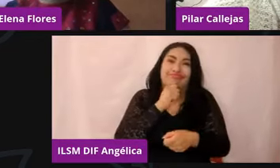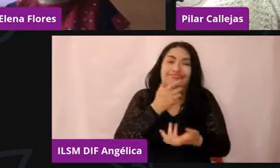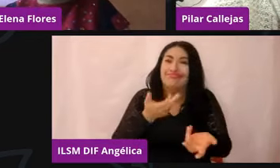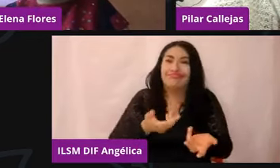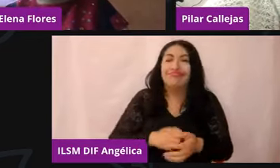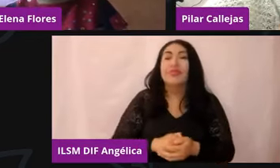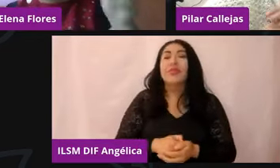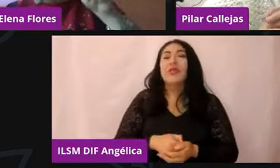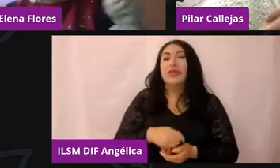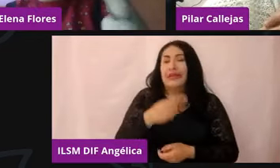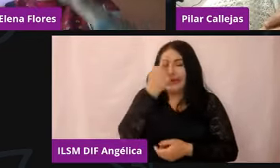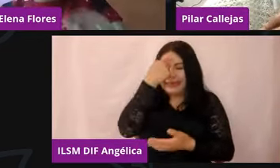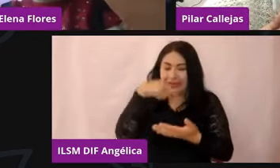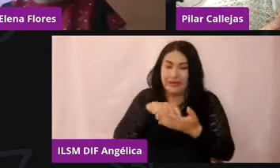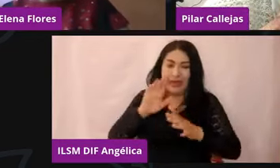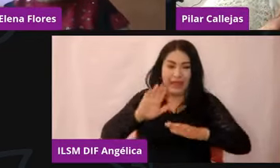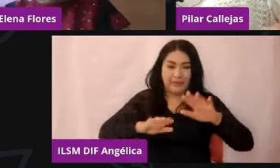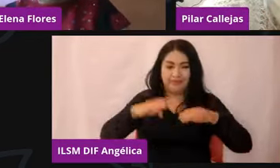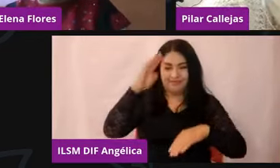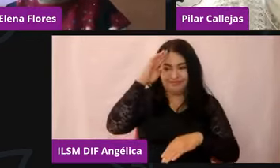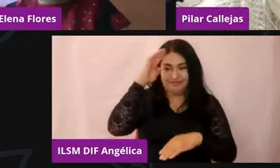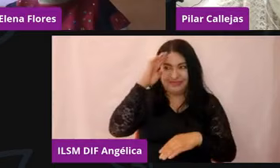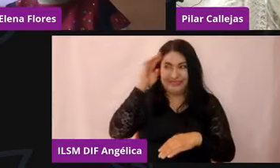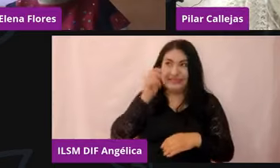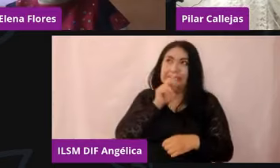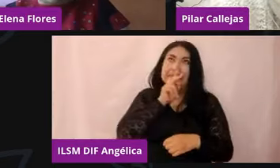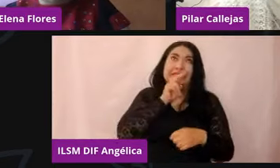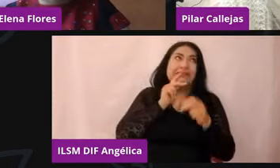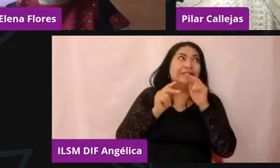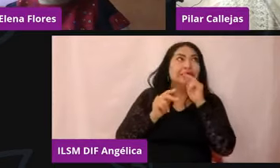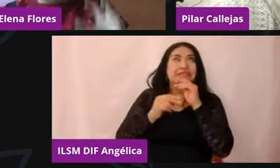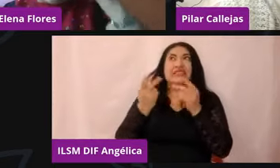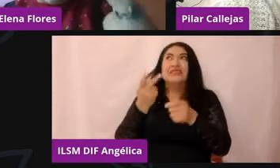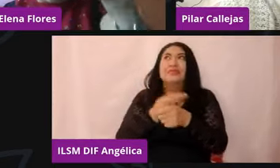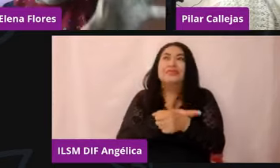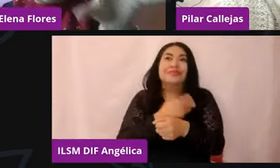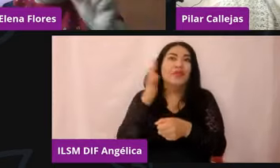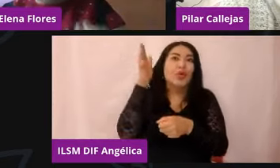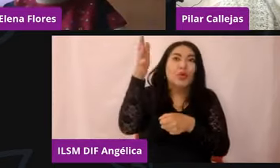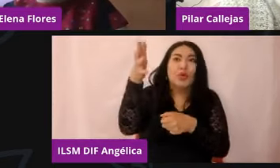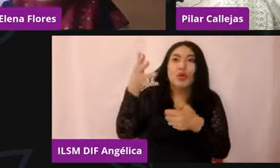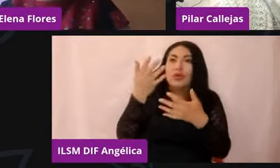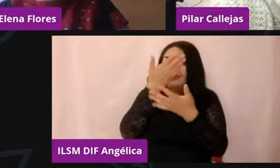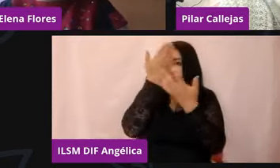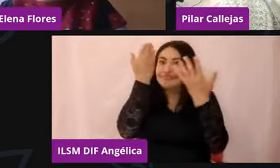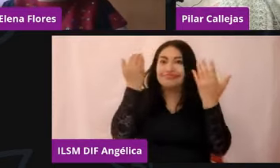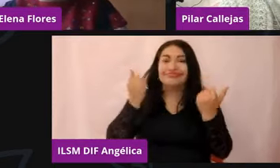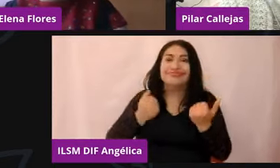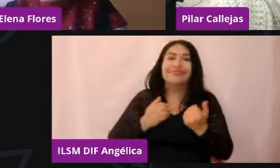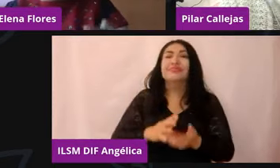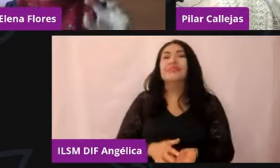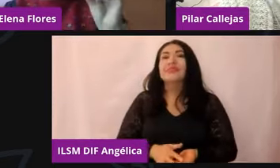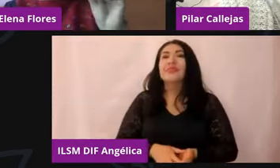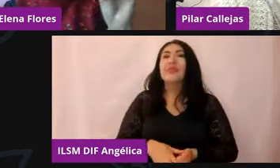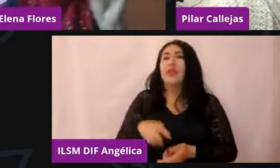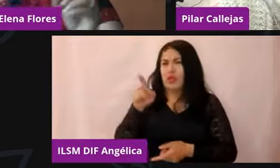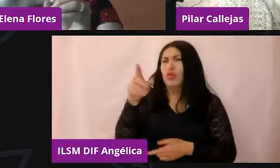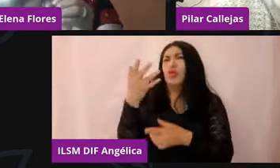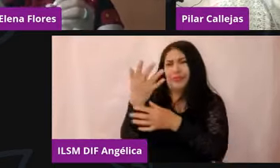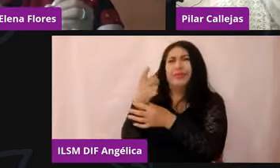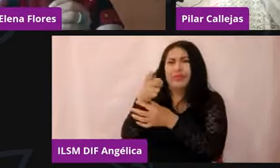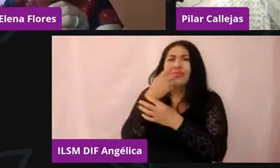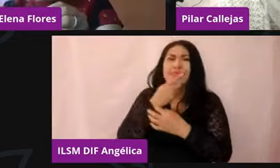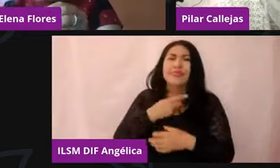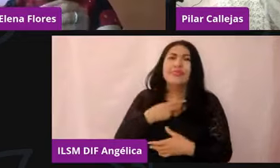parece, de incertidumbre permanente y me refiero a esto haciendo referencia a lo que mencionabas, doctora, sobre